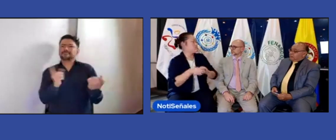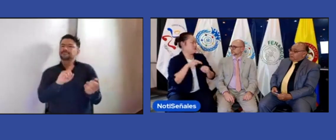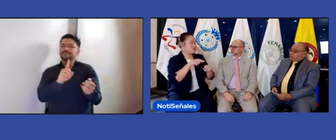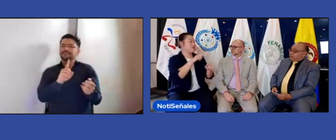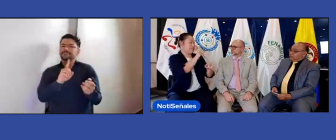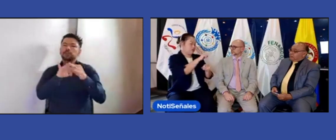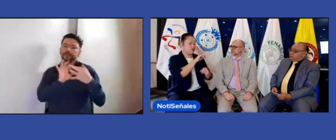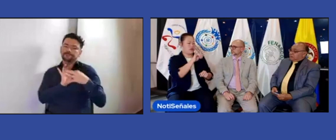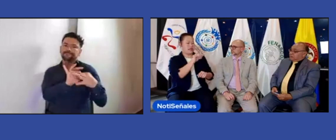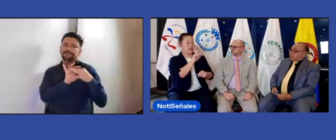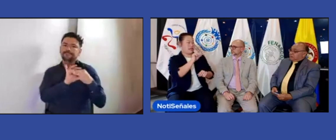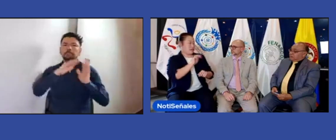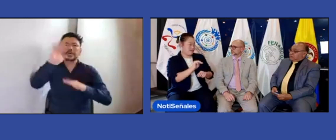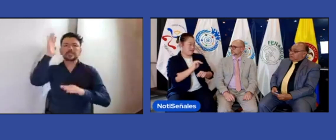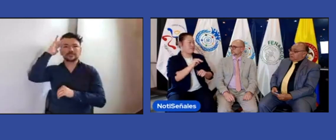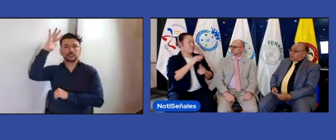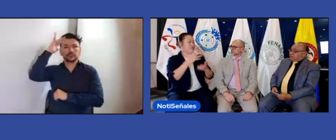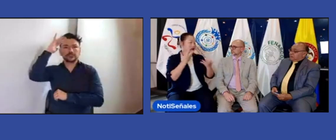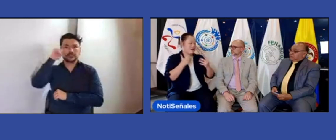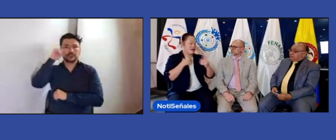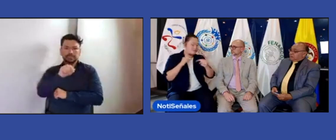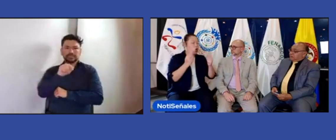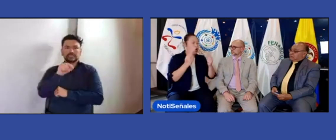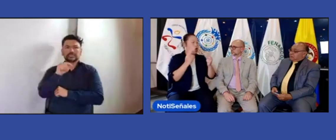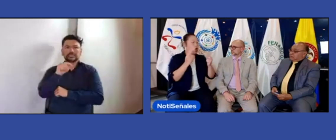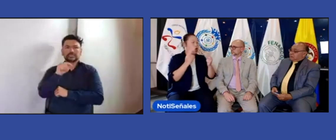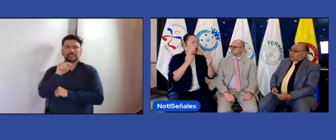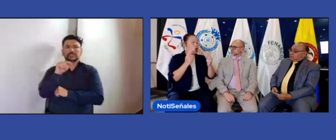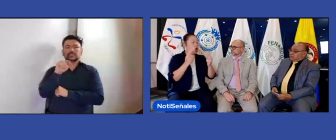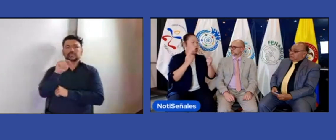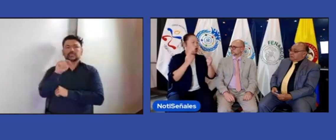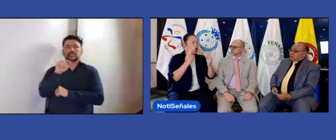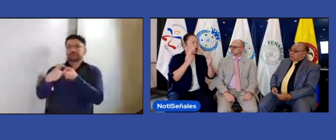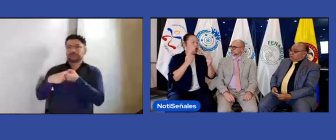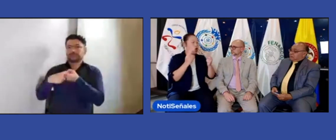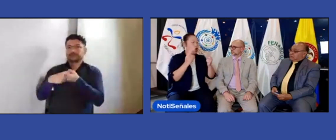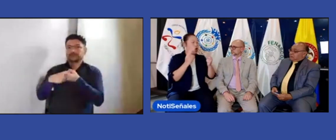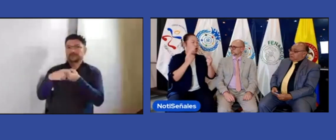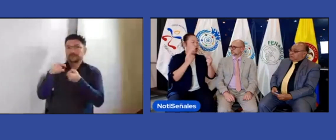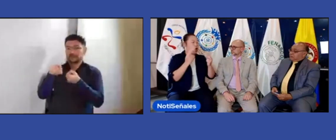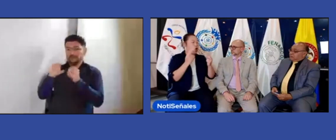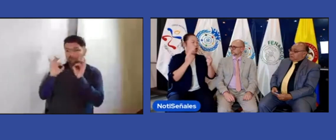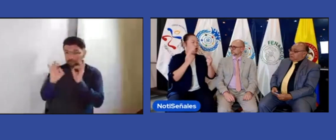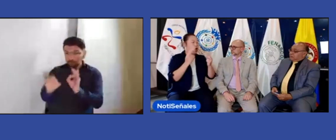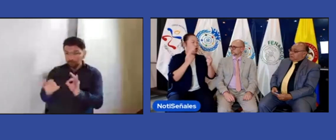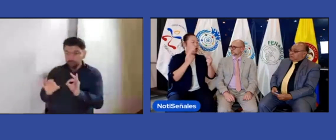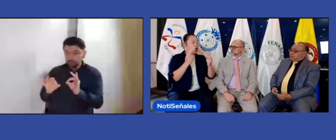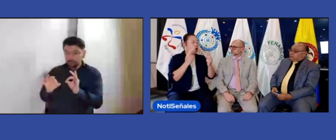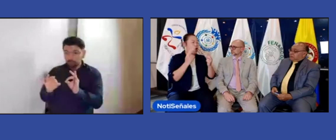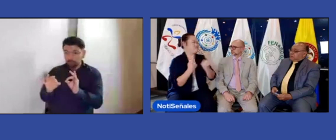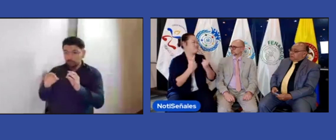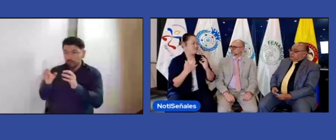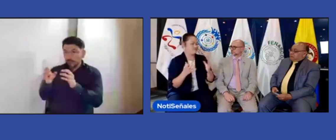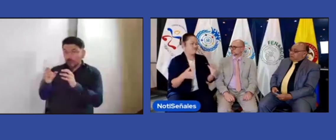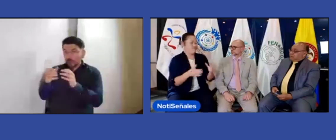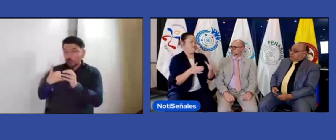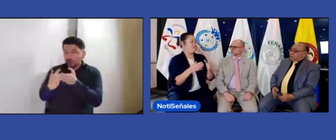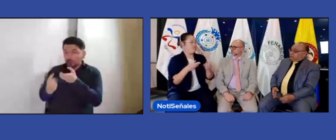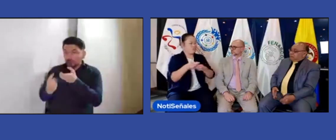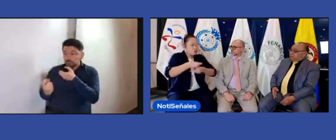paralela con lo que está haciendo la WFD. Y lo que buscamos, pues, es